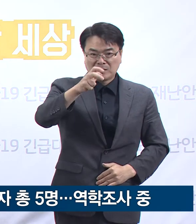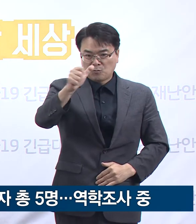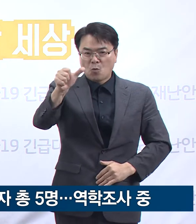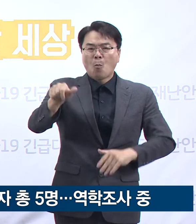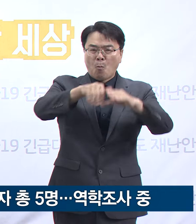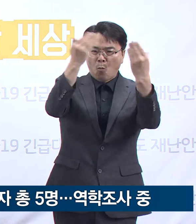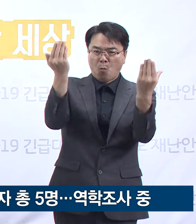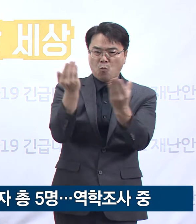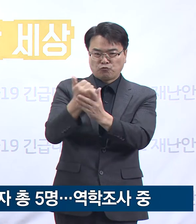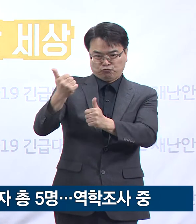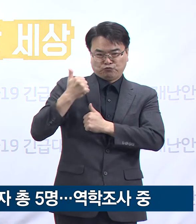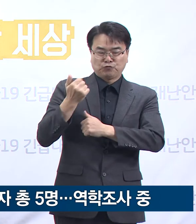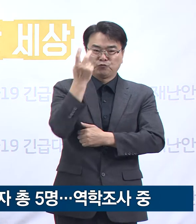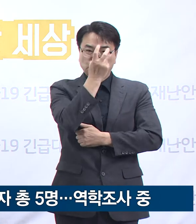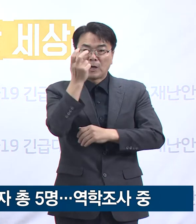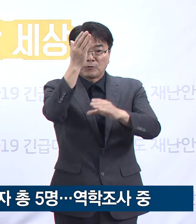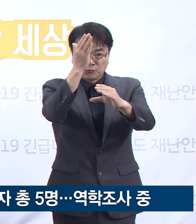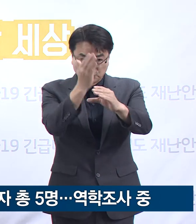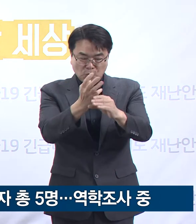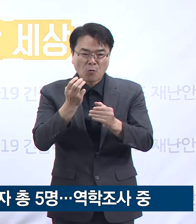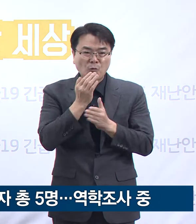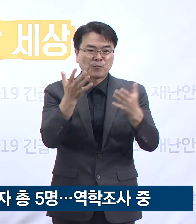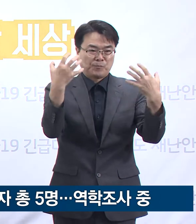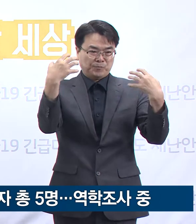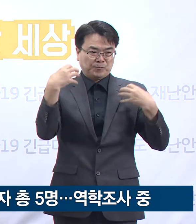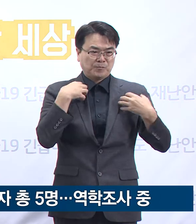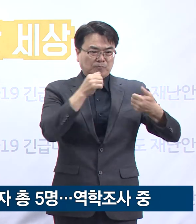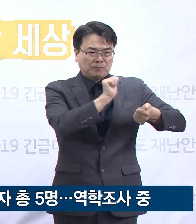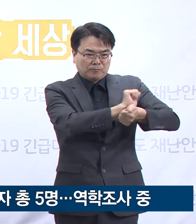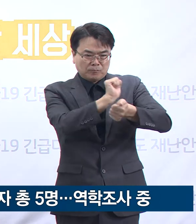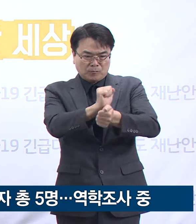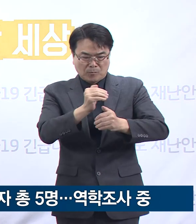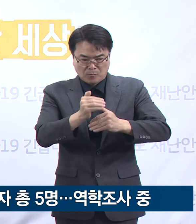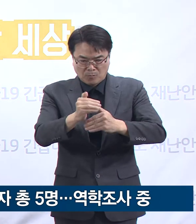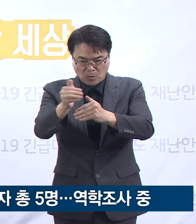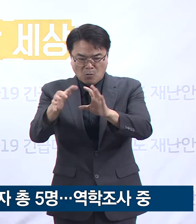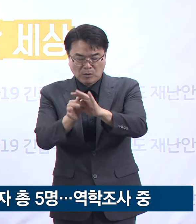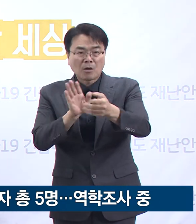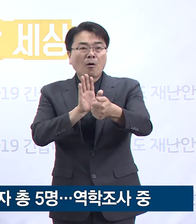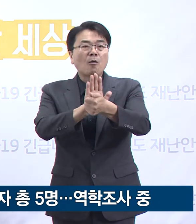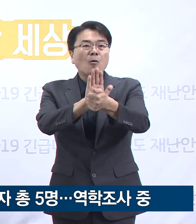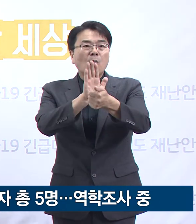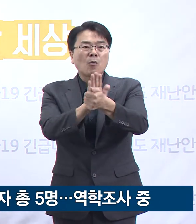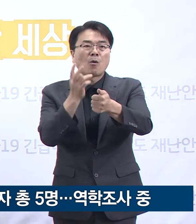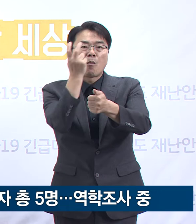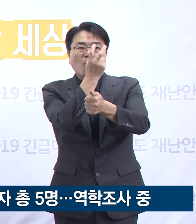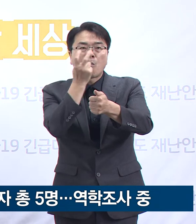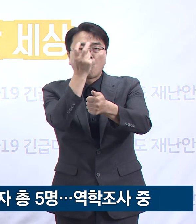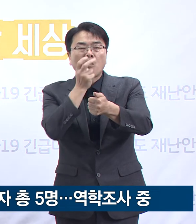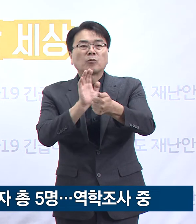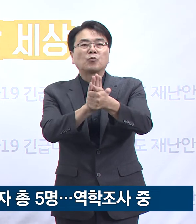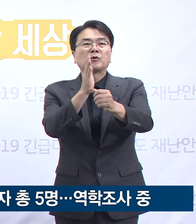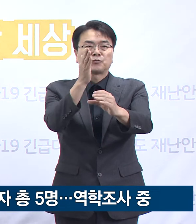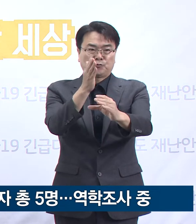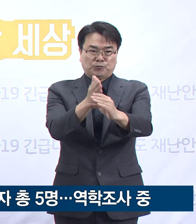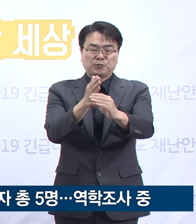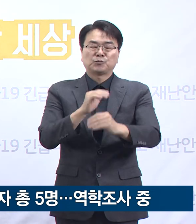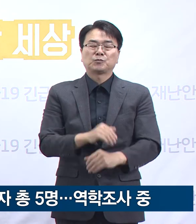경기도는 감염원 전파 경로 접촉자 파악을 위한 역학조사를 군에 협조하고 있습니다.